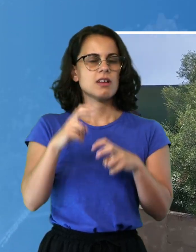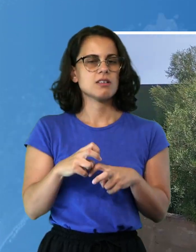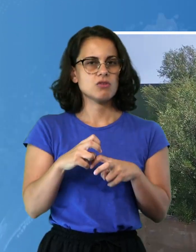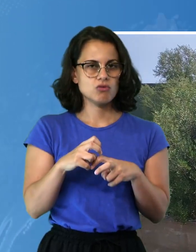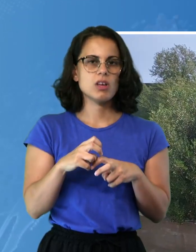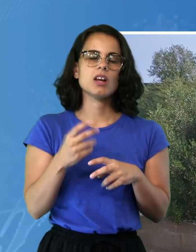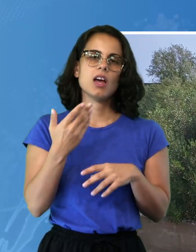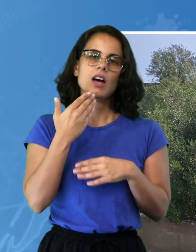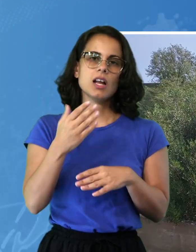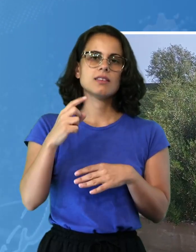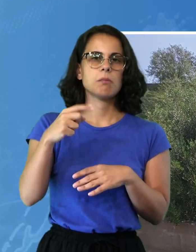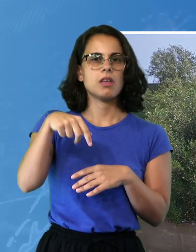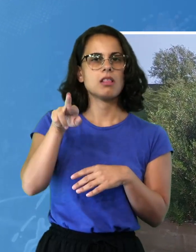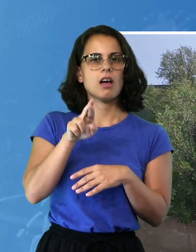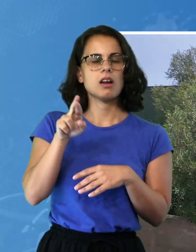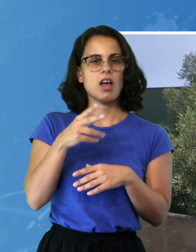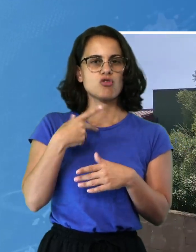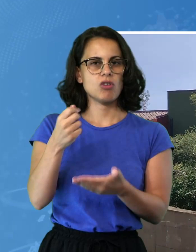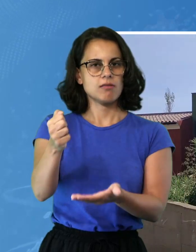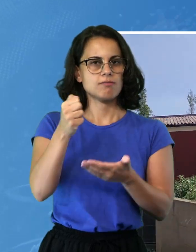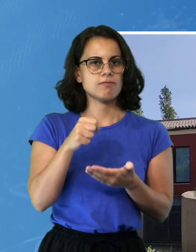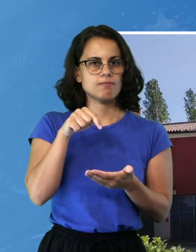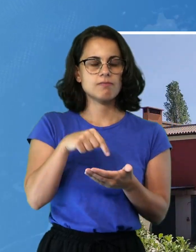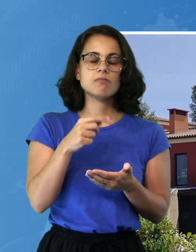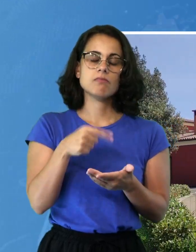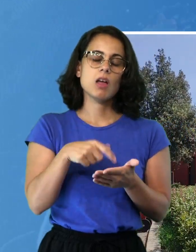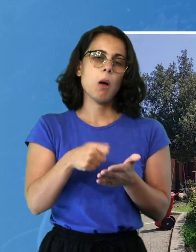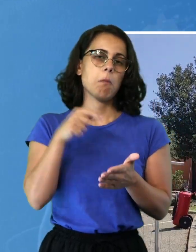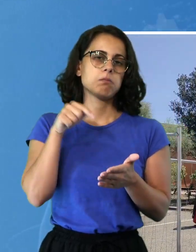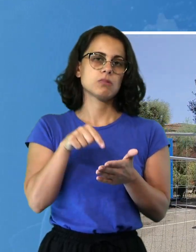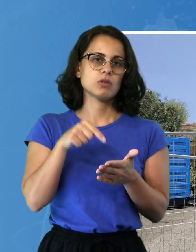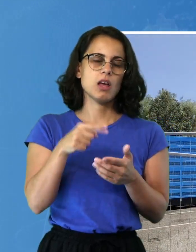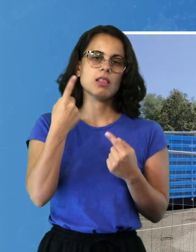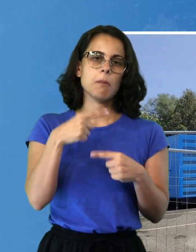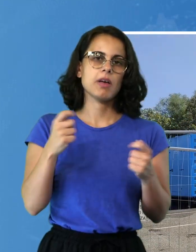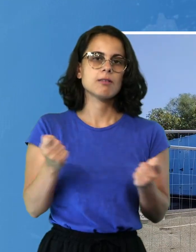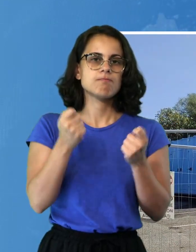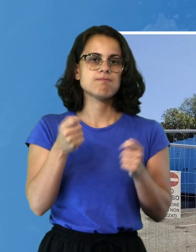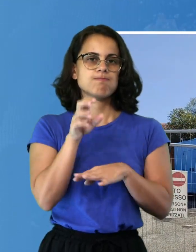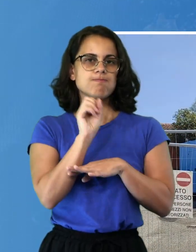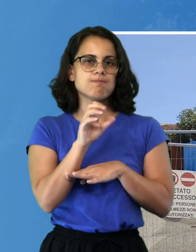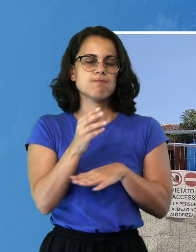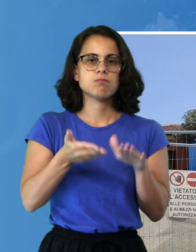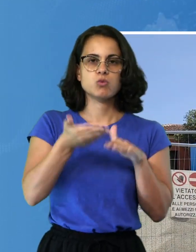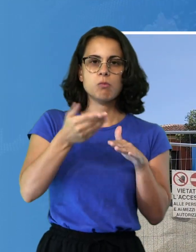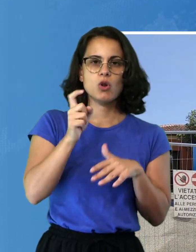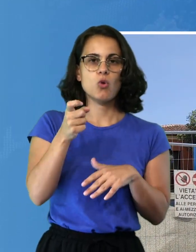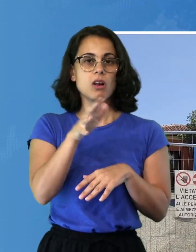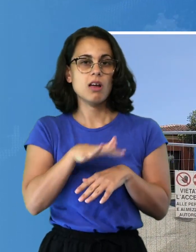PNRR e rappresenta un passo significativo per promuovere l'istruzione superiore in Gallura e consolidare Olbia